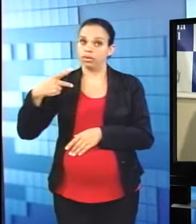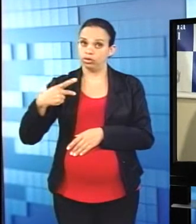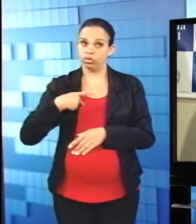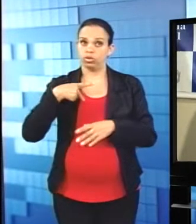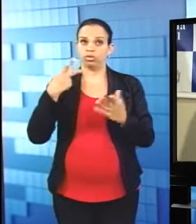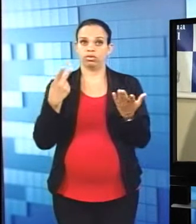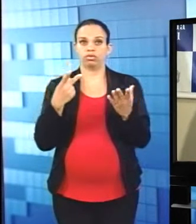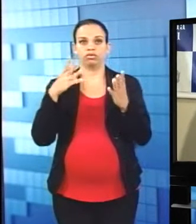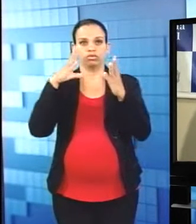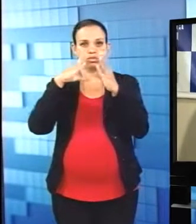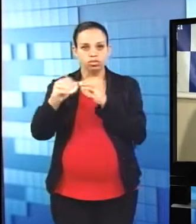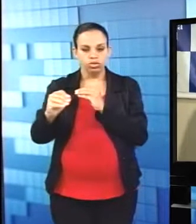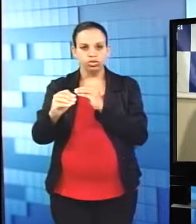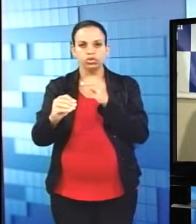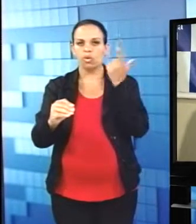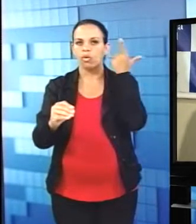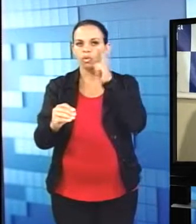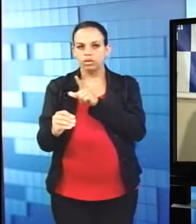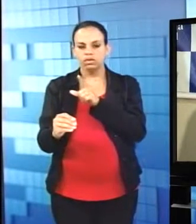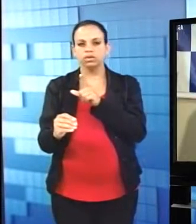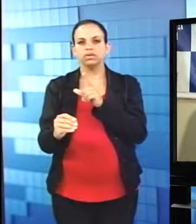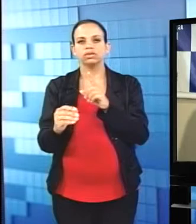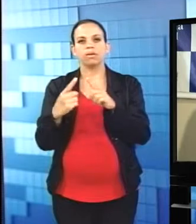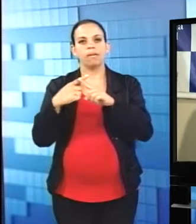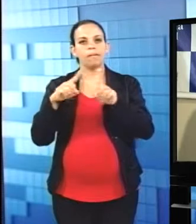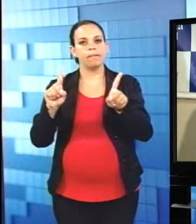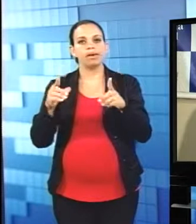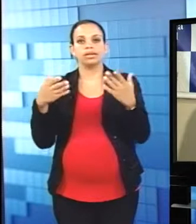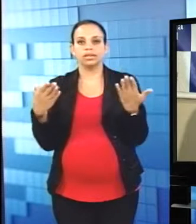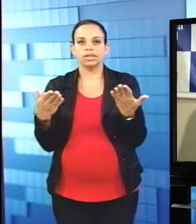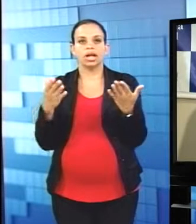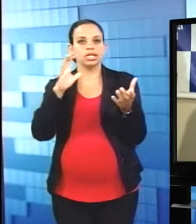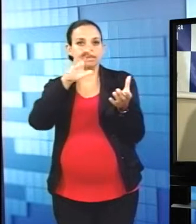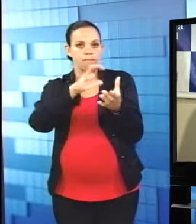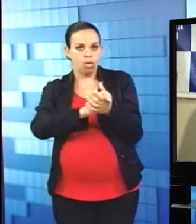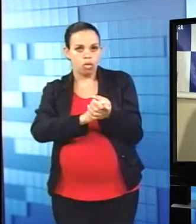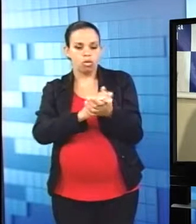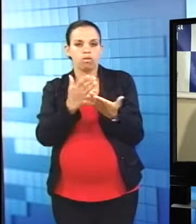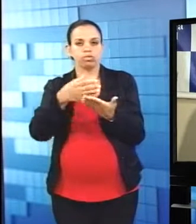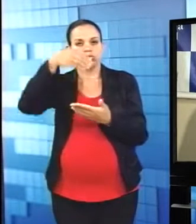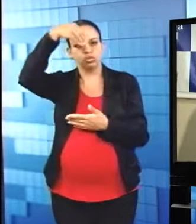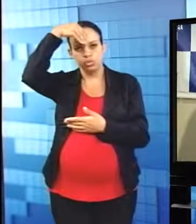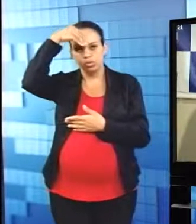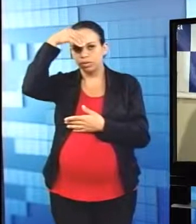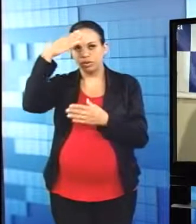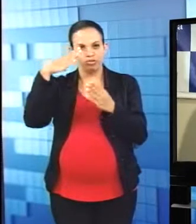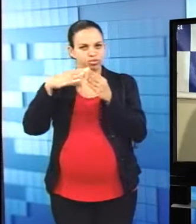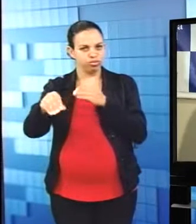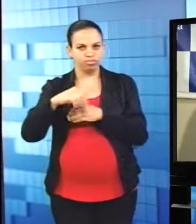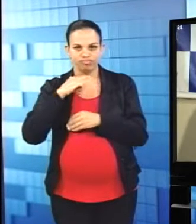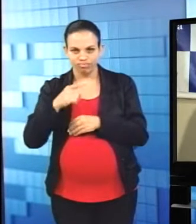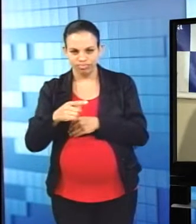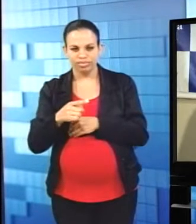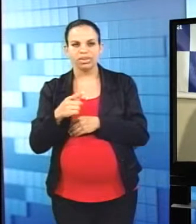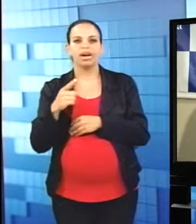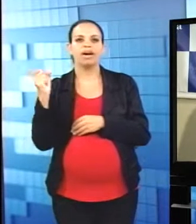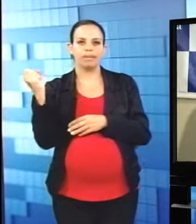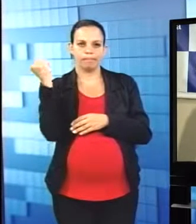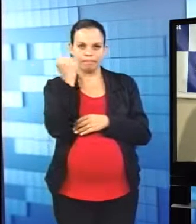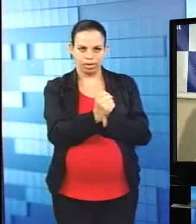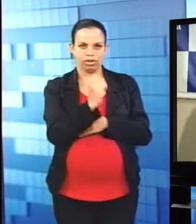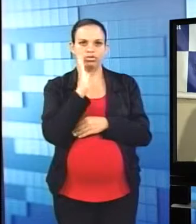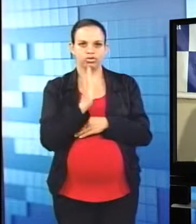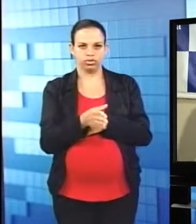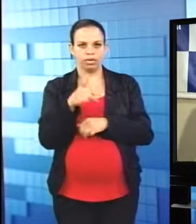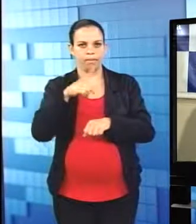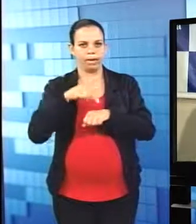acusados, eles participaram do crime a pedido de um terceiro suspeito, o pastor Edmar dos Santos Brito. Tudo foi tramado na